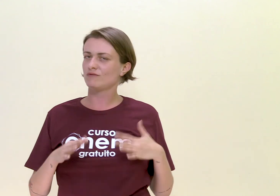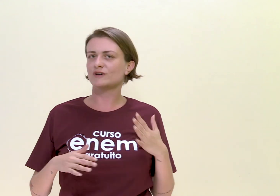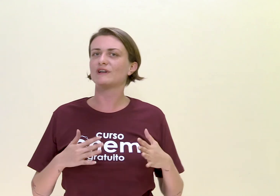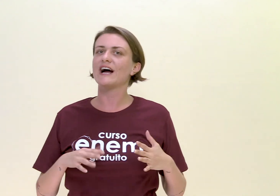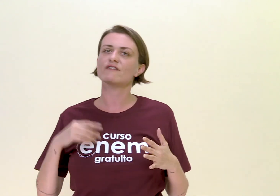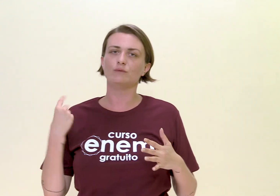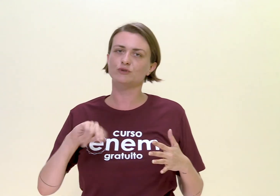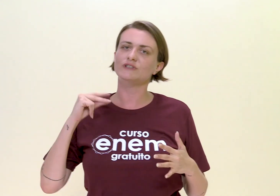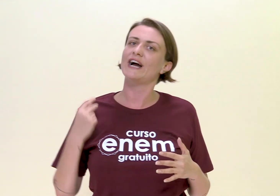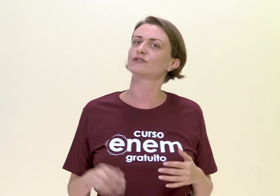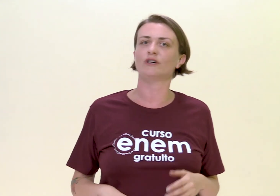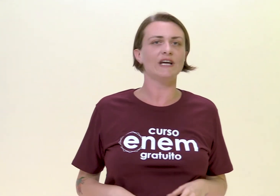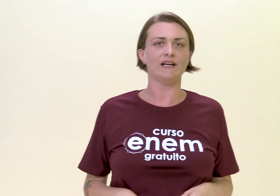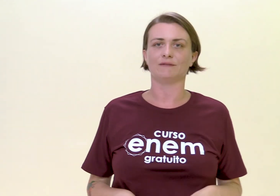vamos lá, vamos estudar a sua DAG.